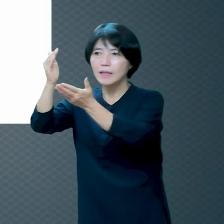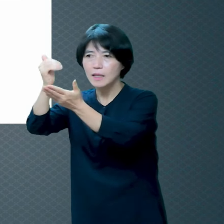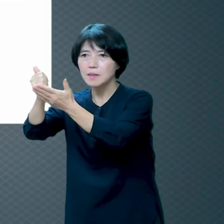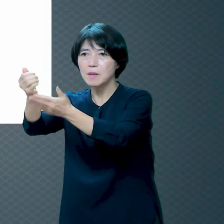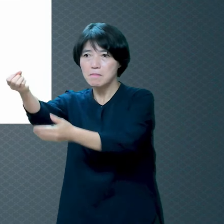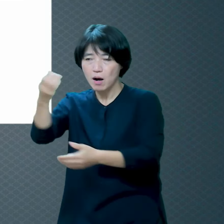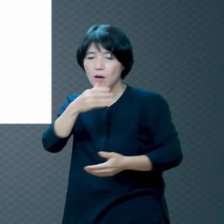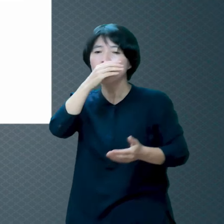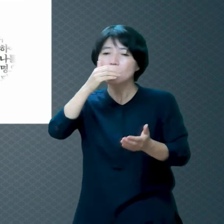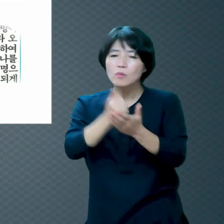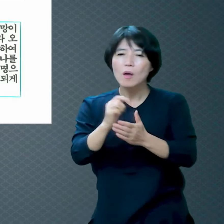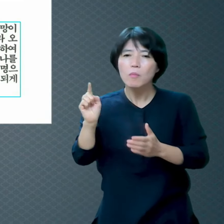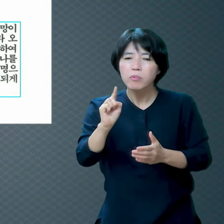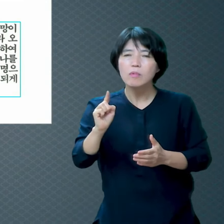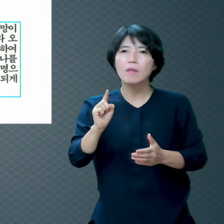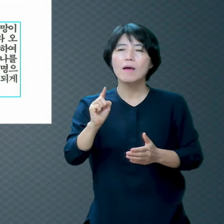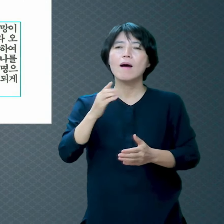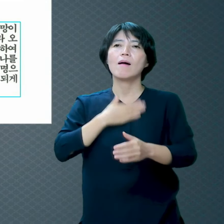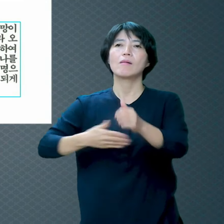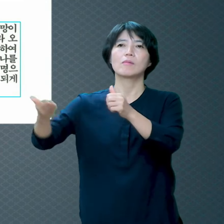알려주는 거예요